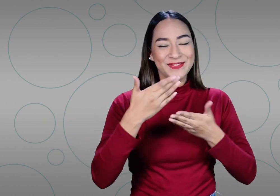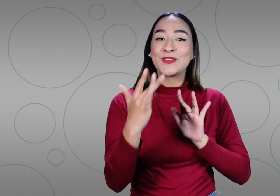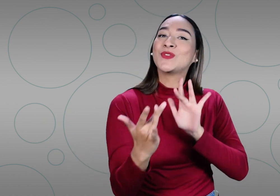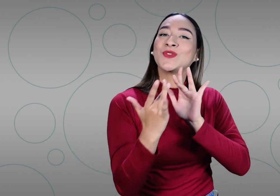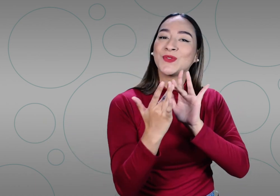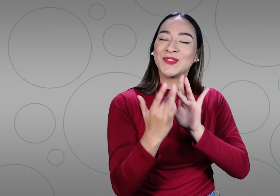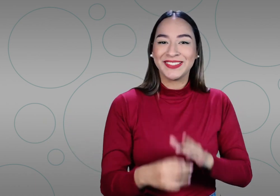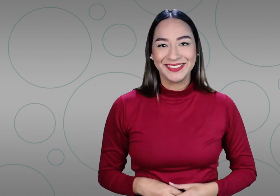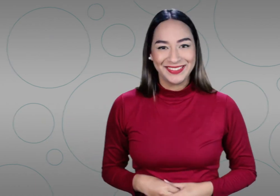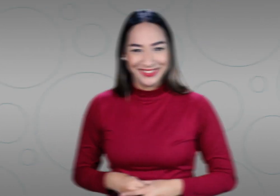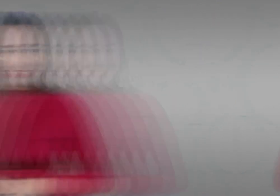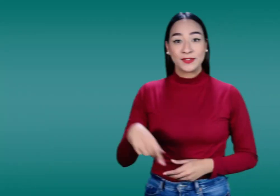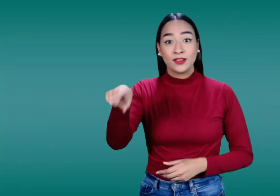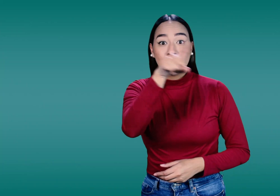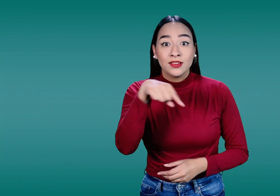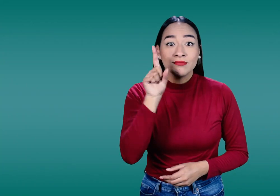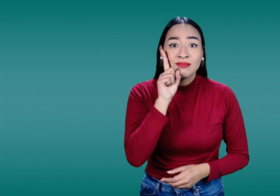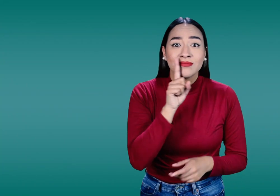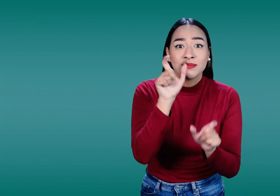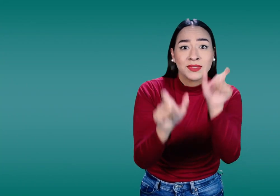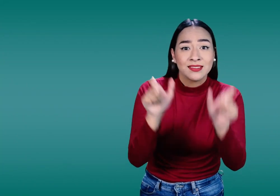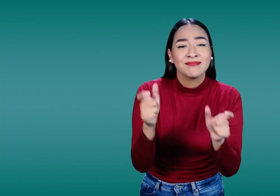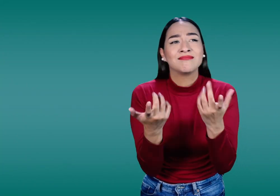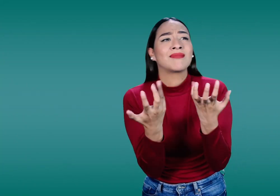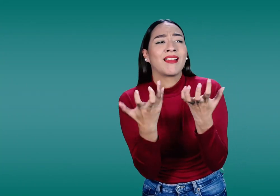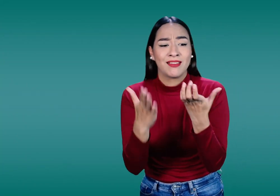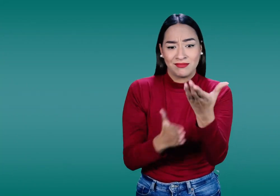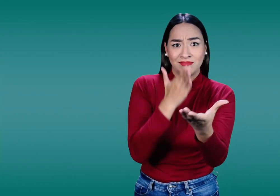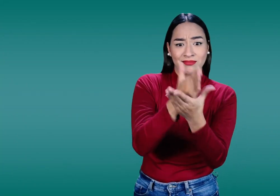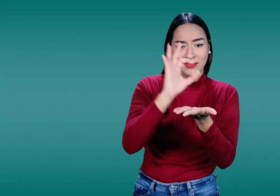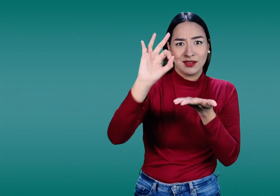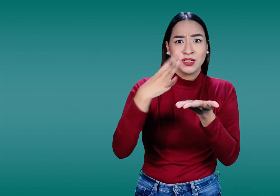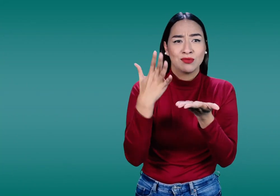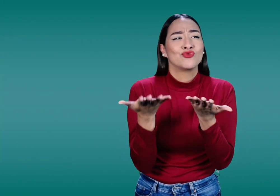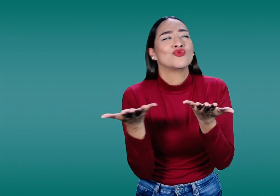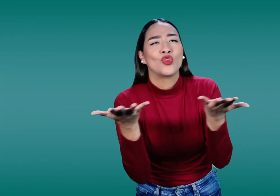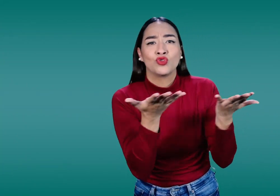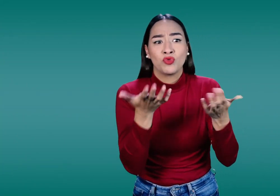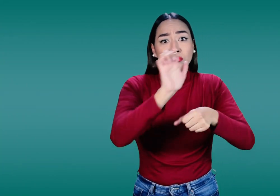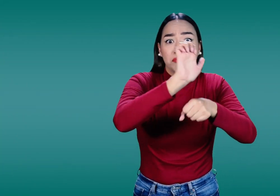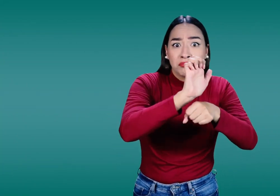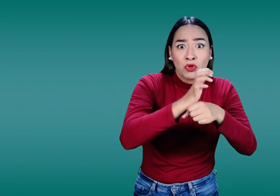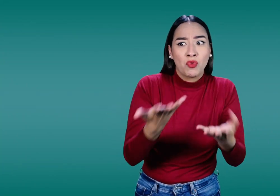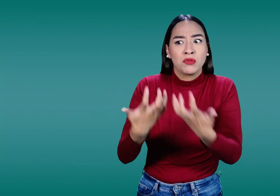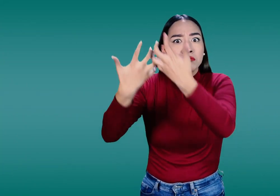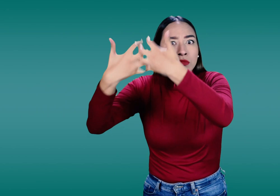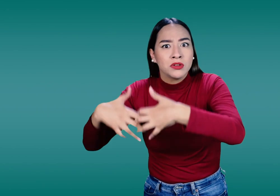sordos, pueden contactar. Si ustedes como personas sordas quieren saber qué organizaciones, empresas u entidades cuentan con este